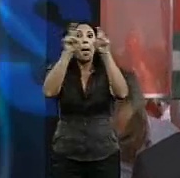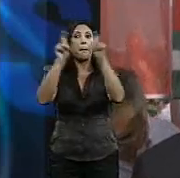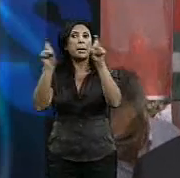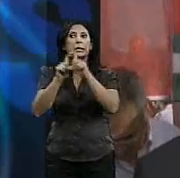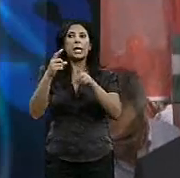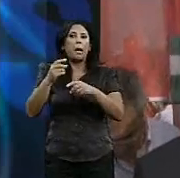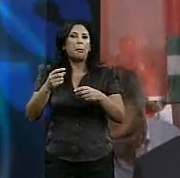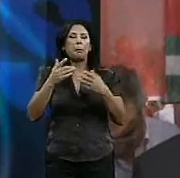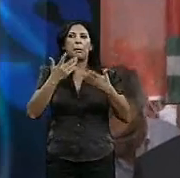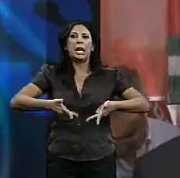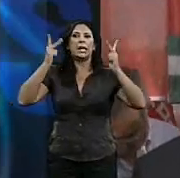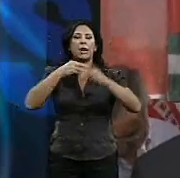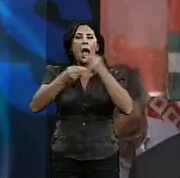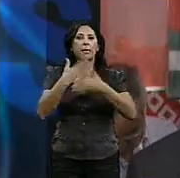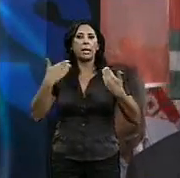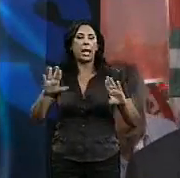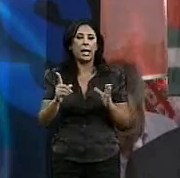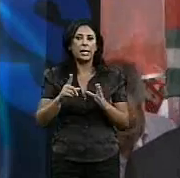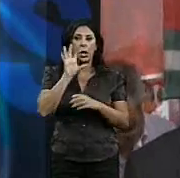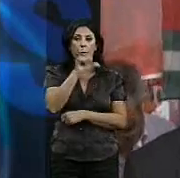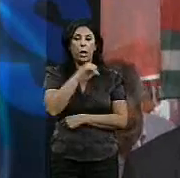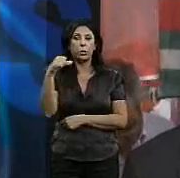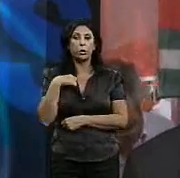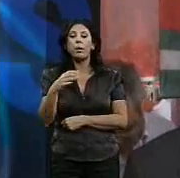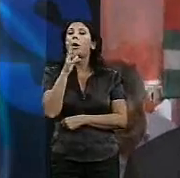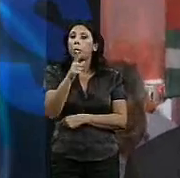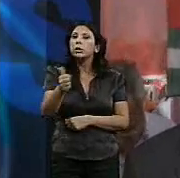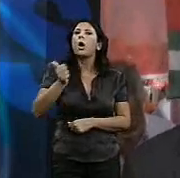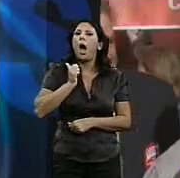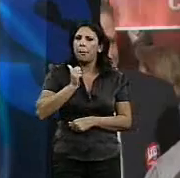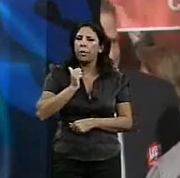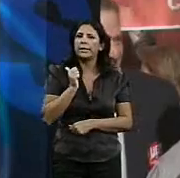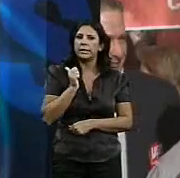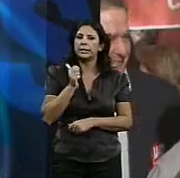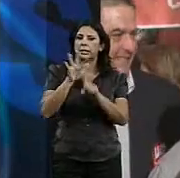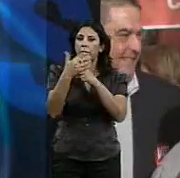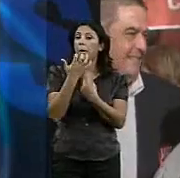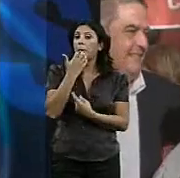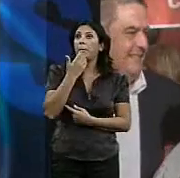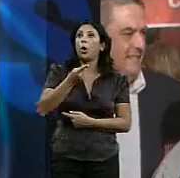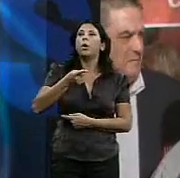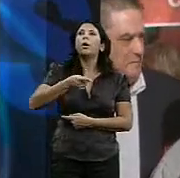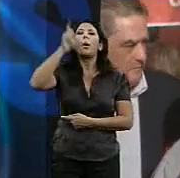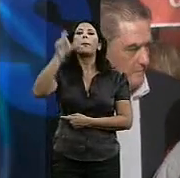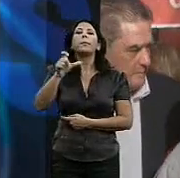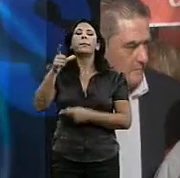lamentablemente en nuestra comunidad autónoma se está teniendo un abuso tremendo. Si un empresario defrauda, Hacienda